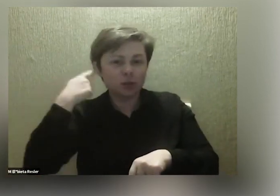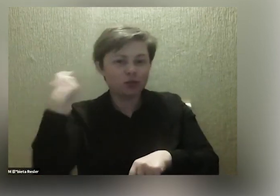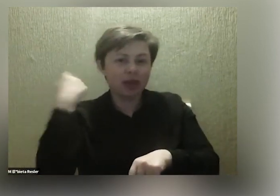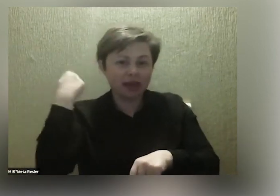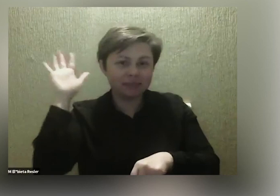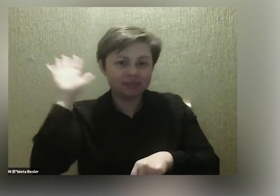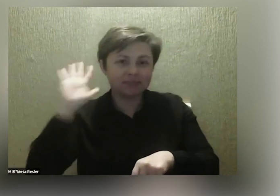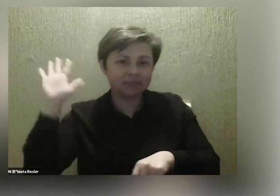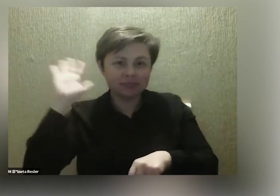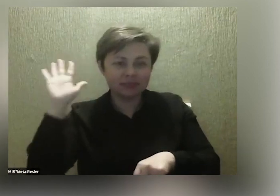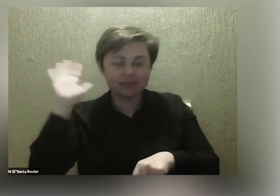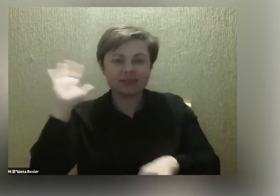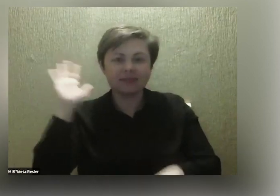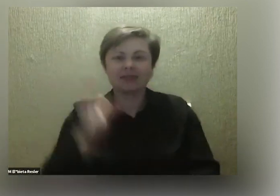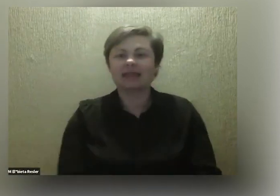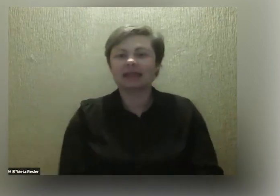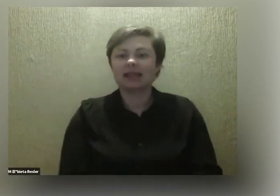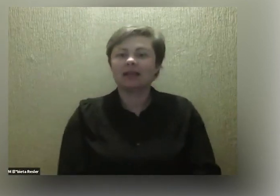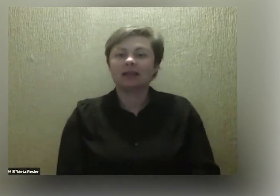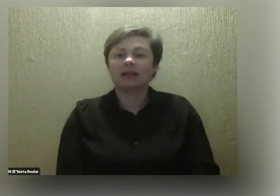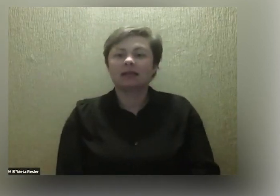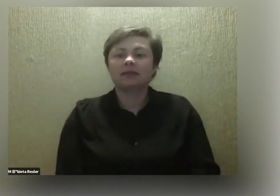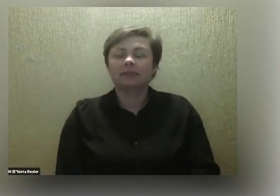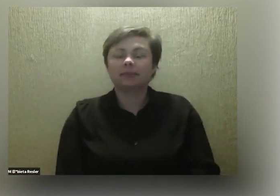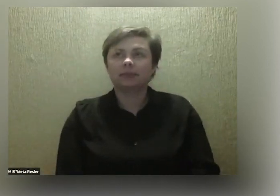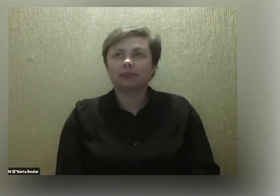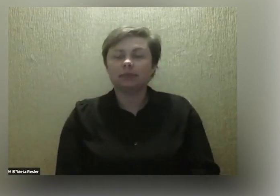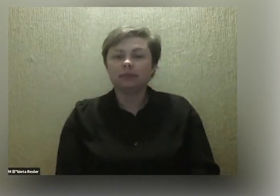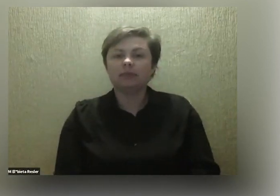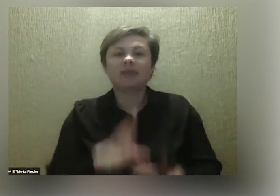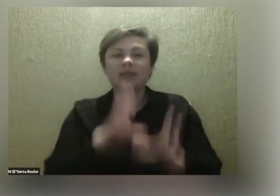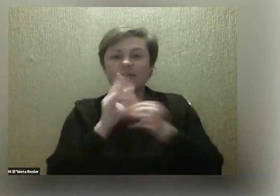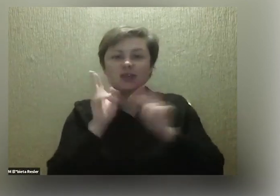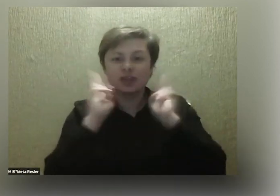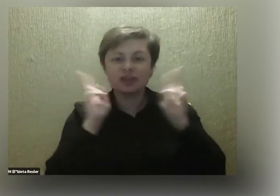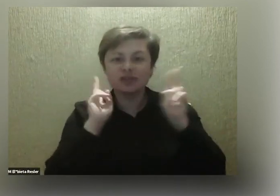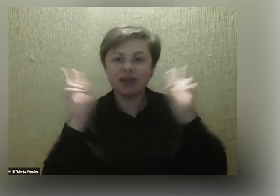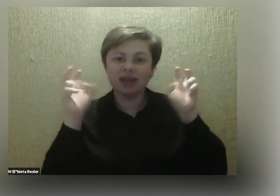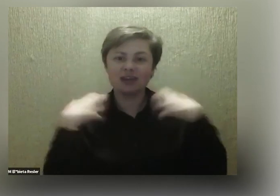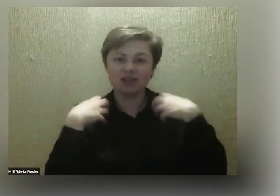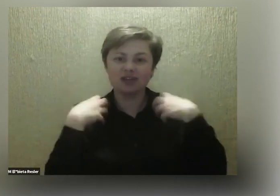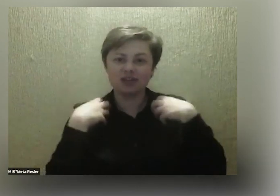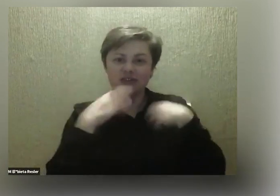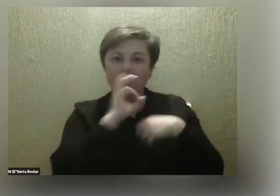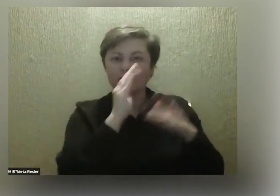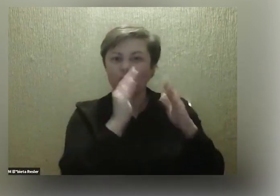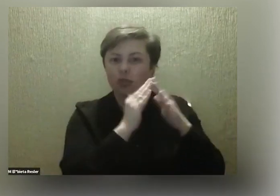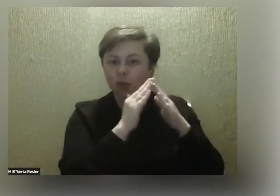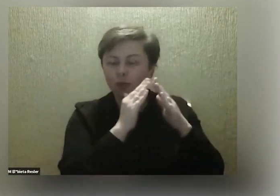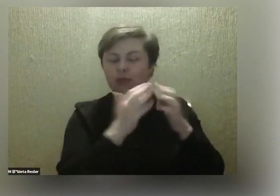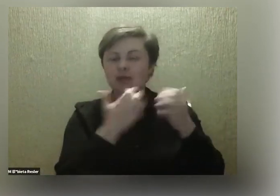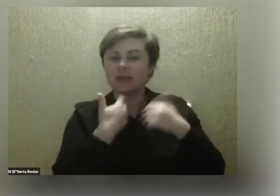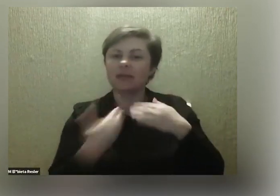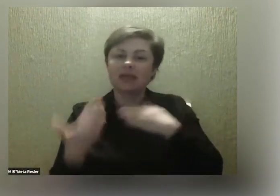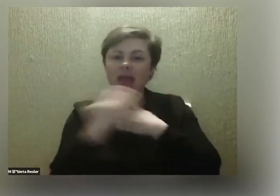chciałam jeszcze na koniec... Te wszystkie dźwięki życia z Waszego domu. Tak. Chciałam na